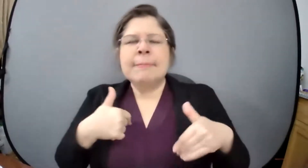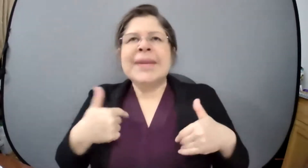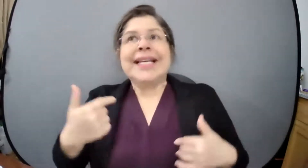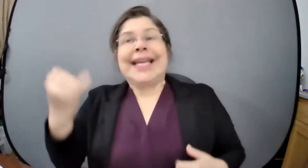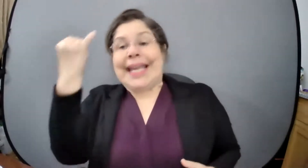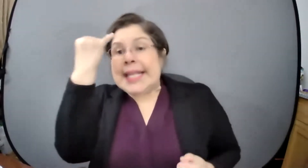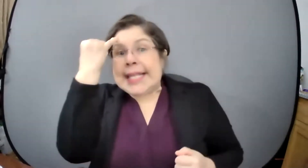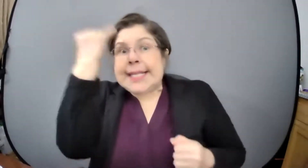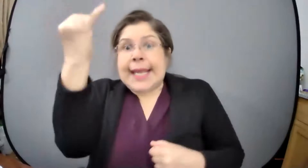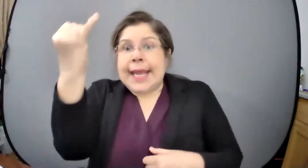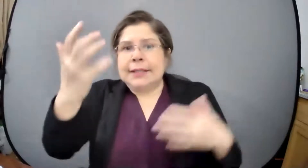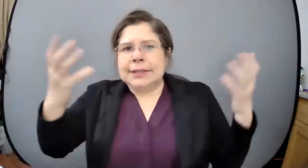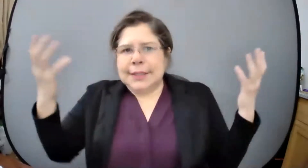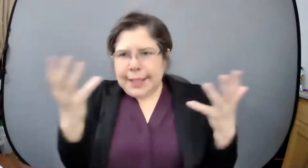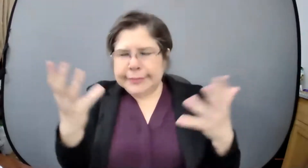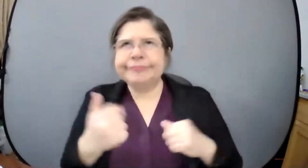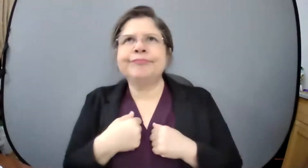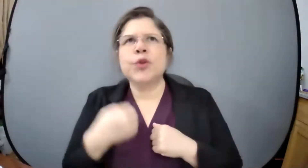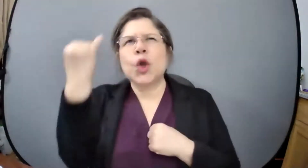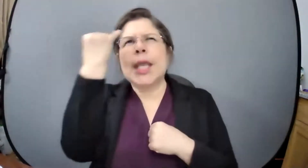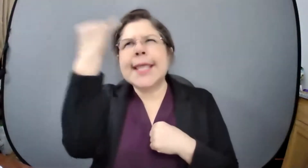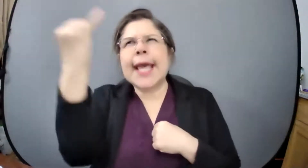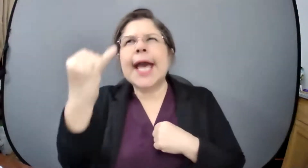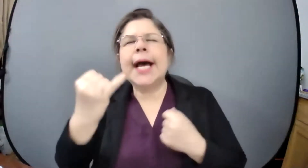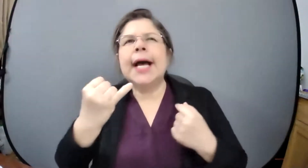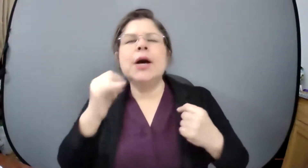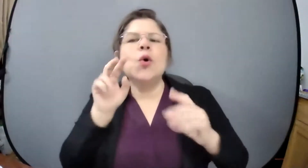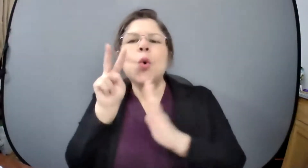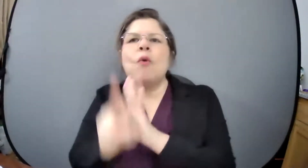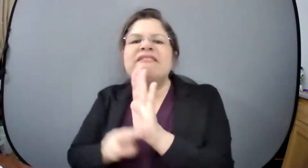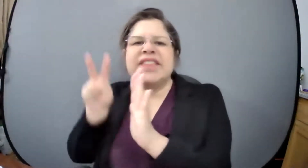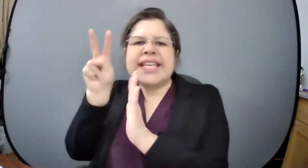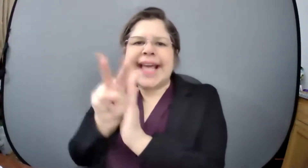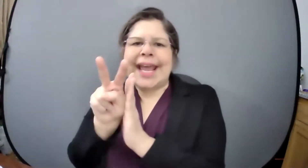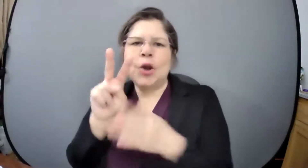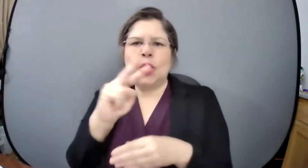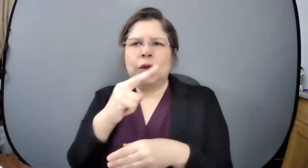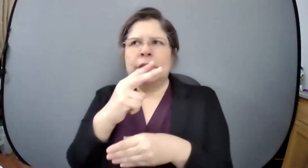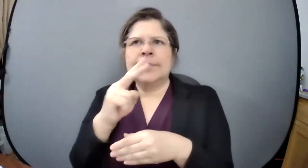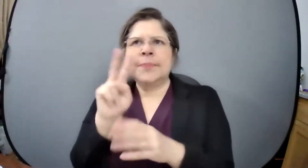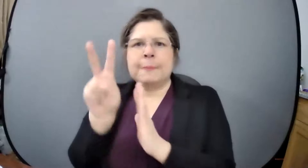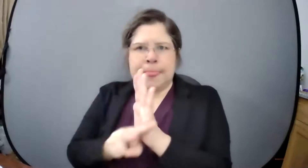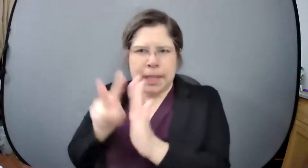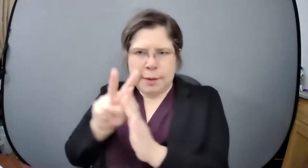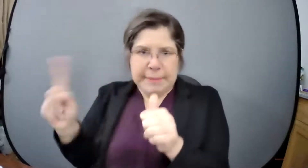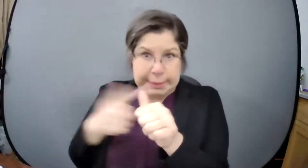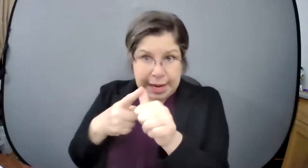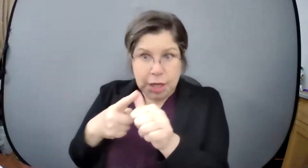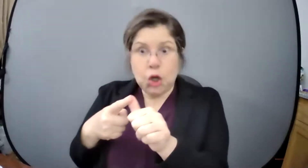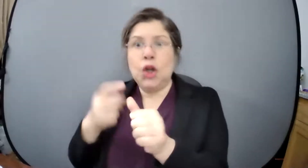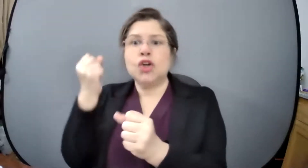estuvieran representativos los las personas que en verdad hablan por seña eh